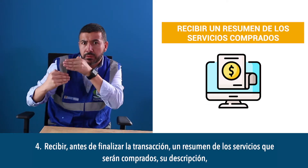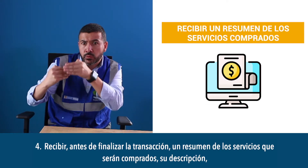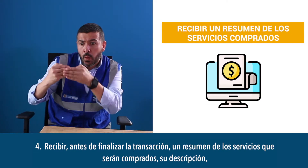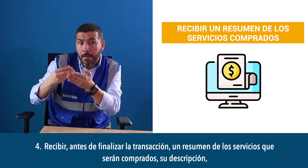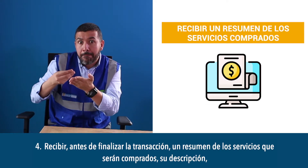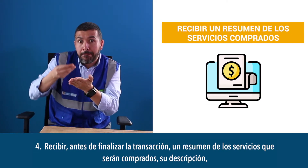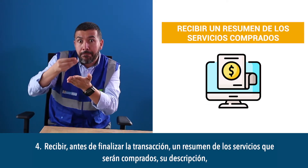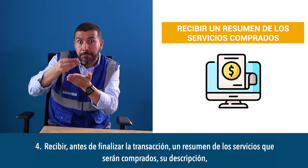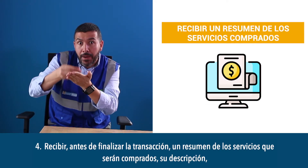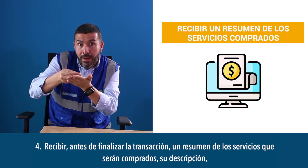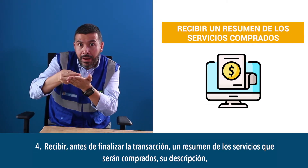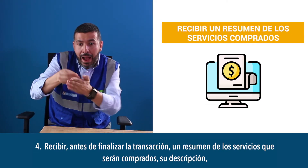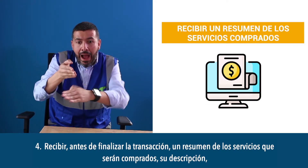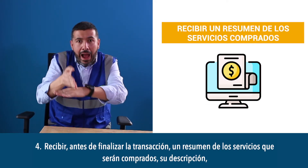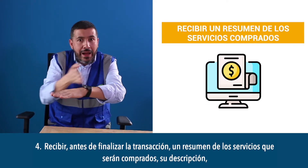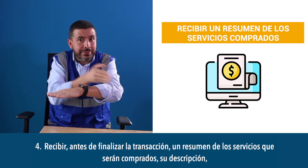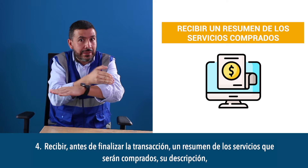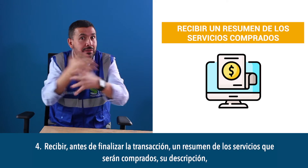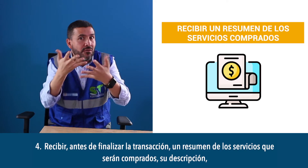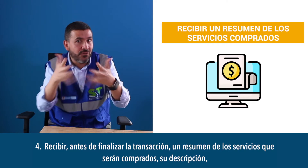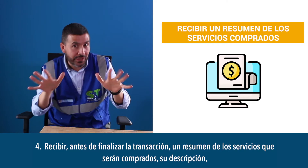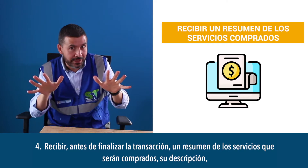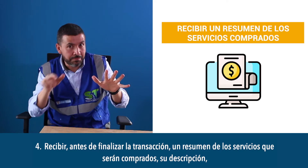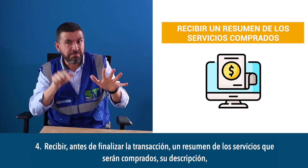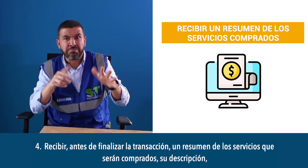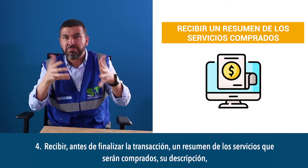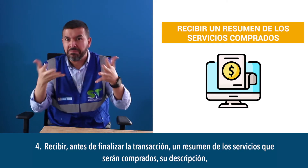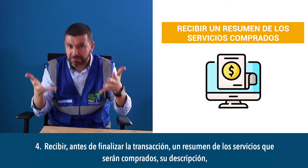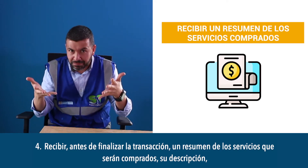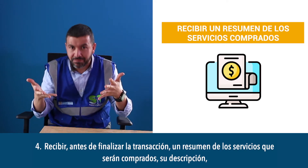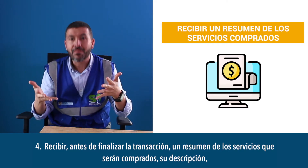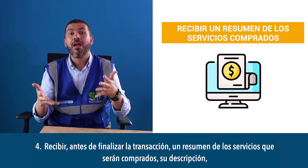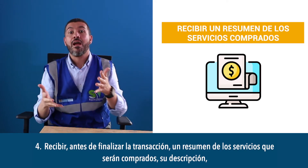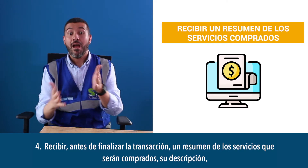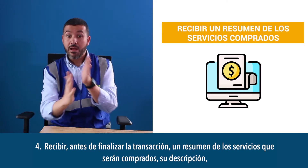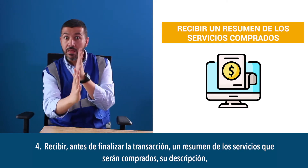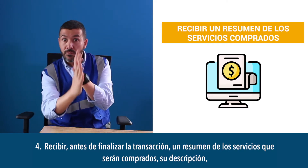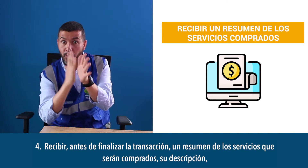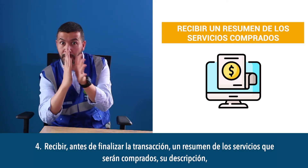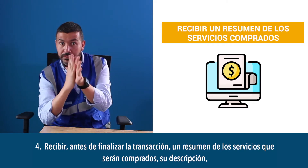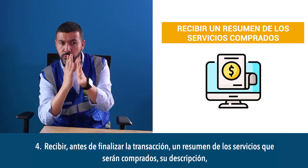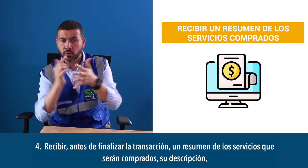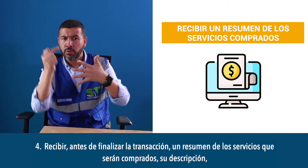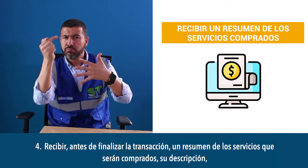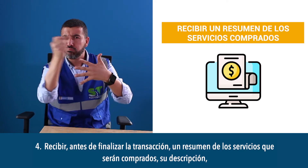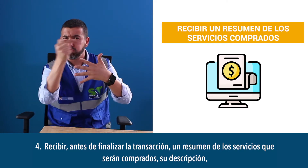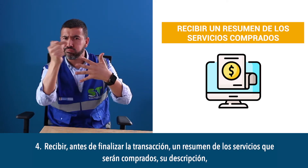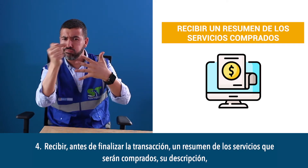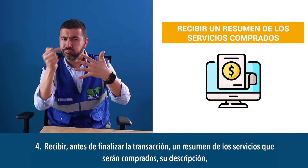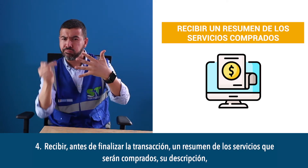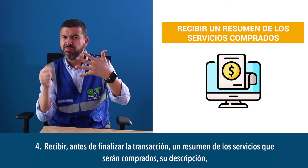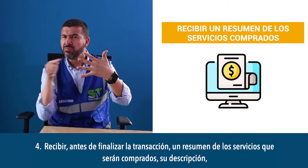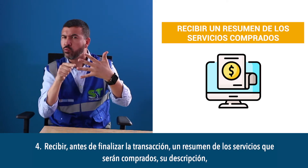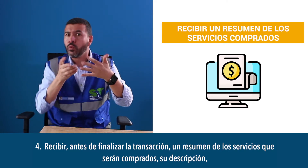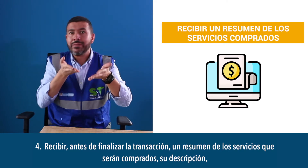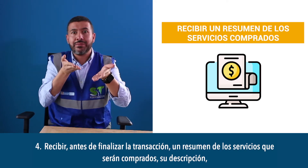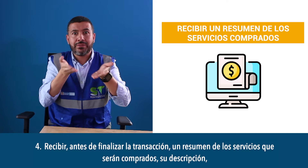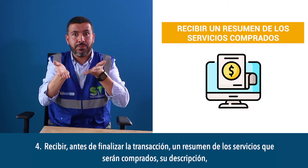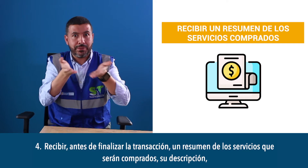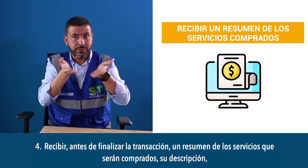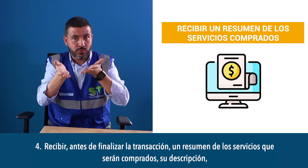recibir antes de finalizar la transacción un resumen de los servicios que serán comprados